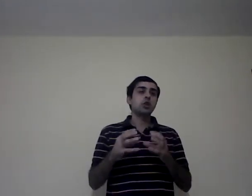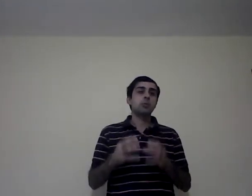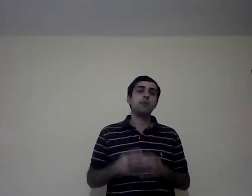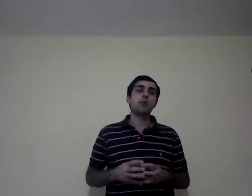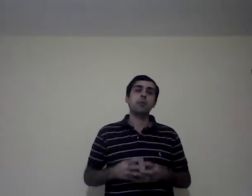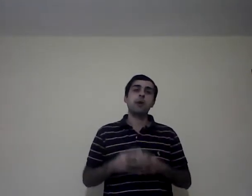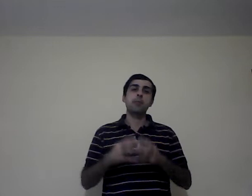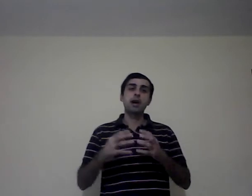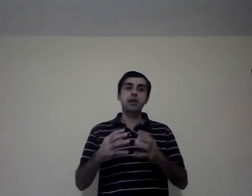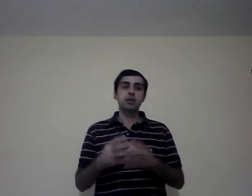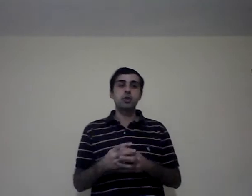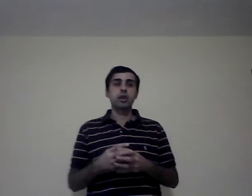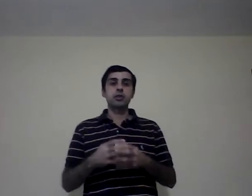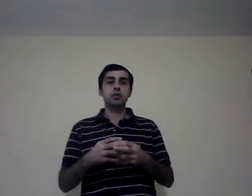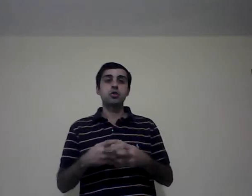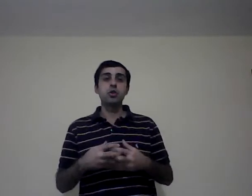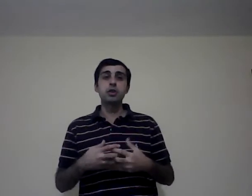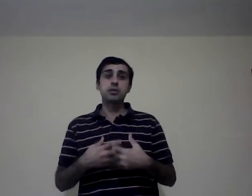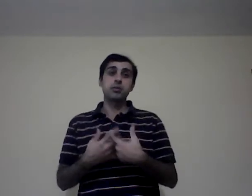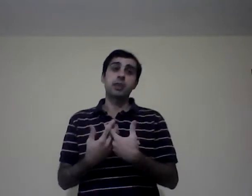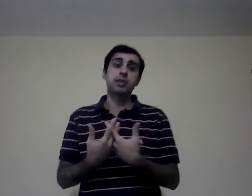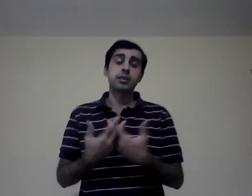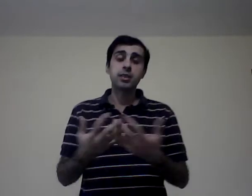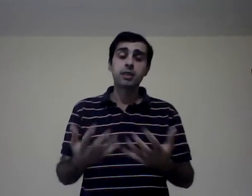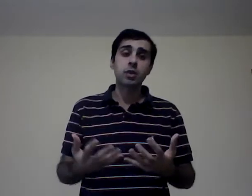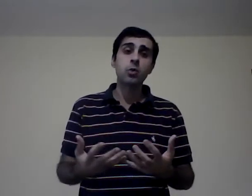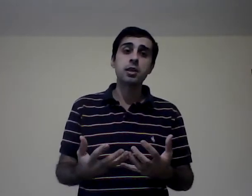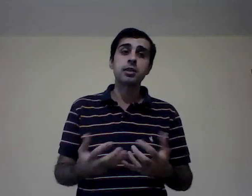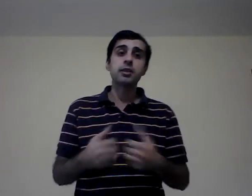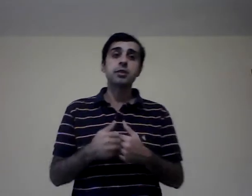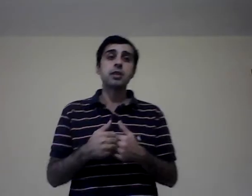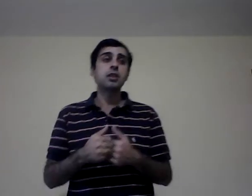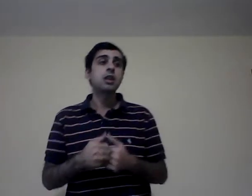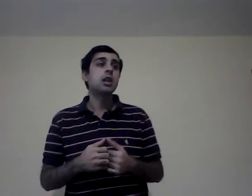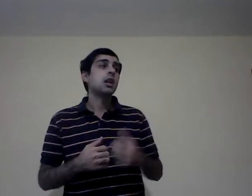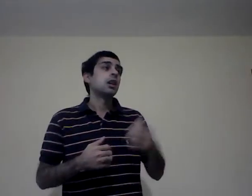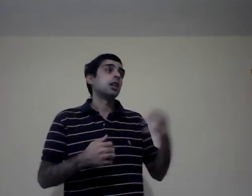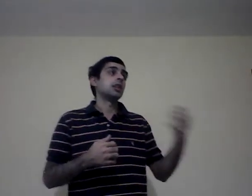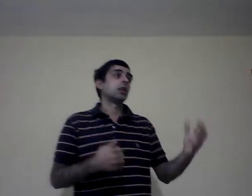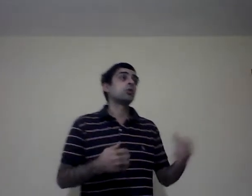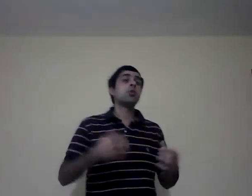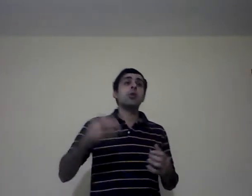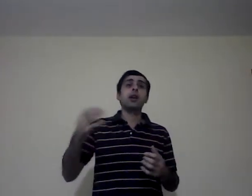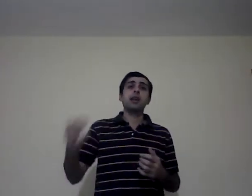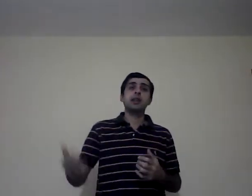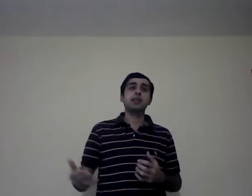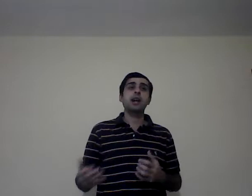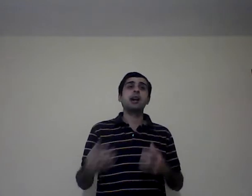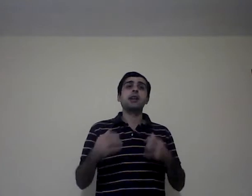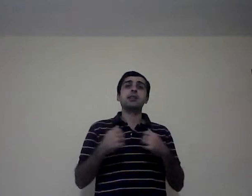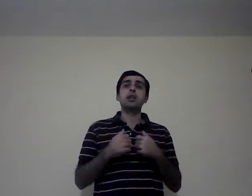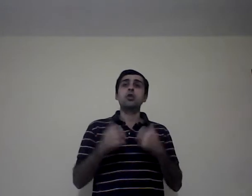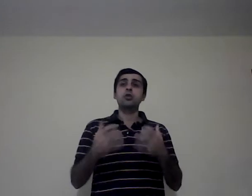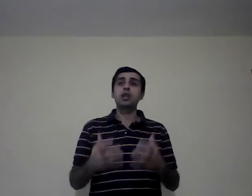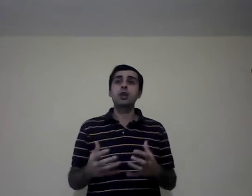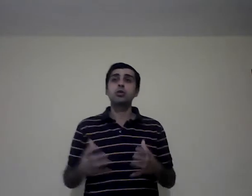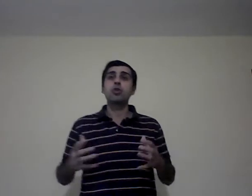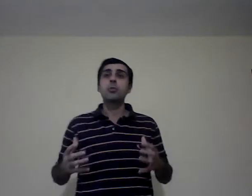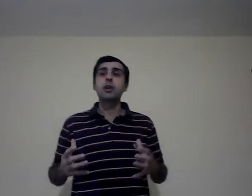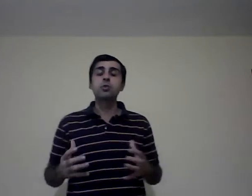¿Cómo forma parte de organizaciones? ¿Hasta sin darse cuenta? ¿Sí? ¿Y interactúa? ¿Está en contacto? ¿El hombre es un